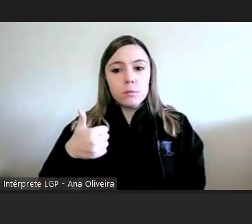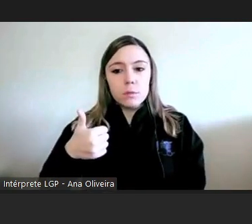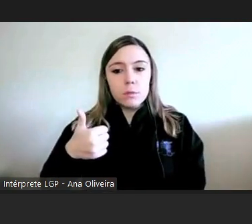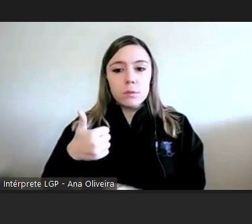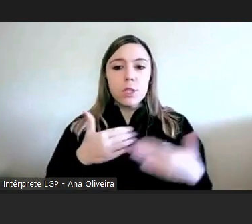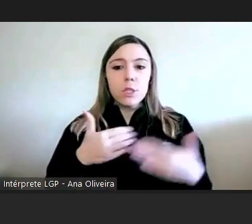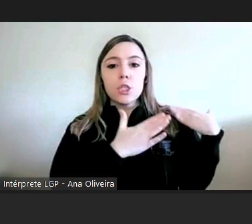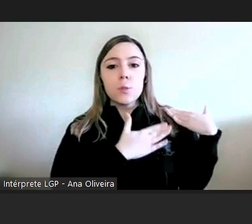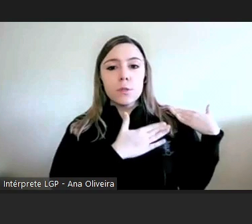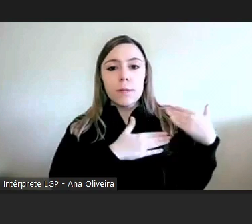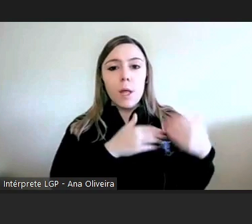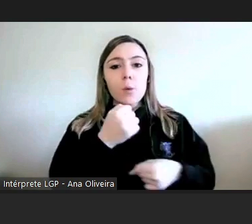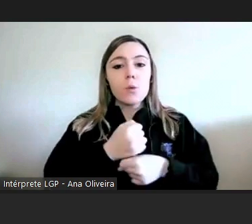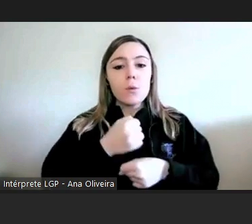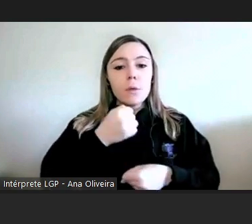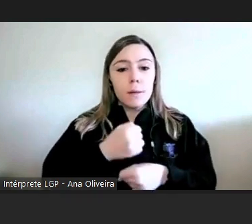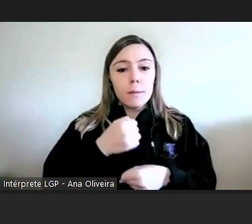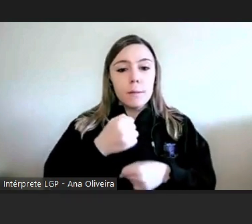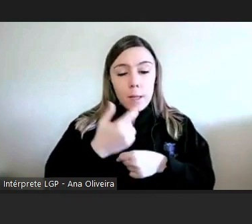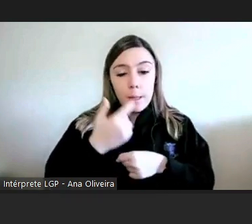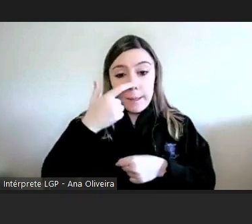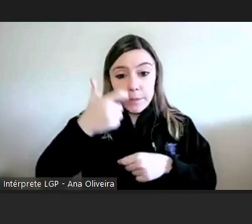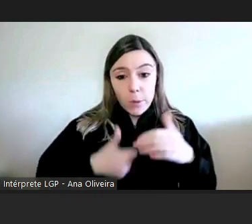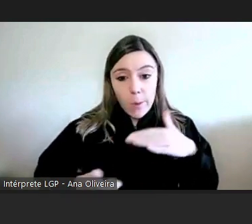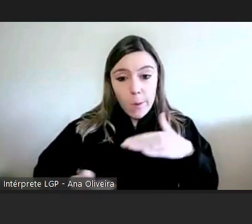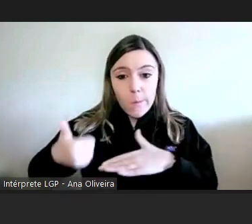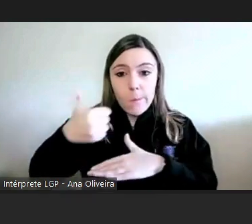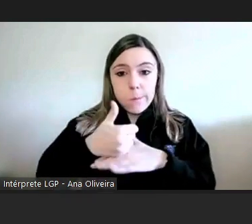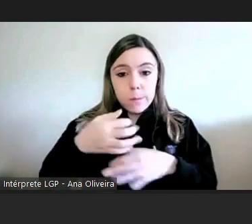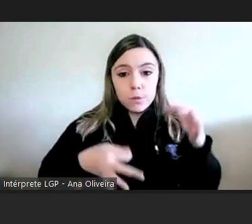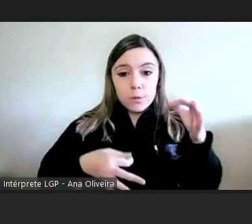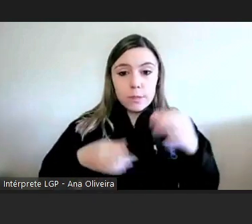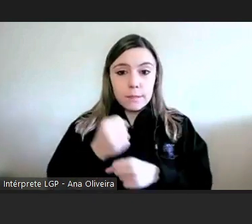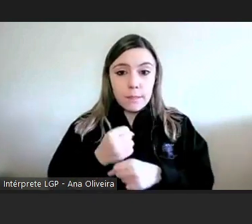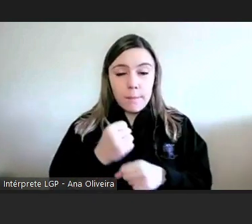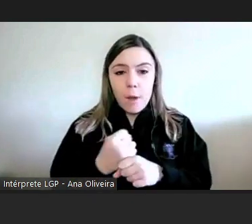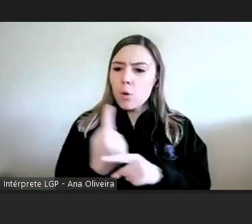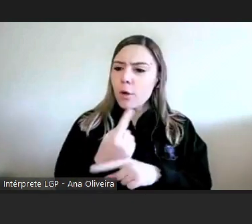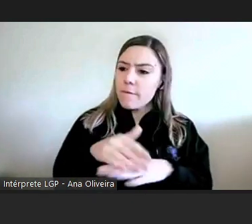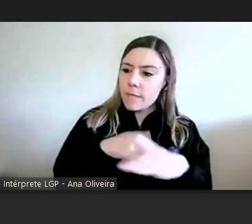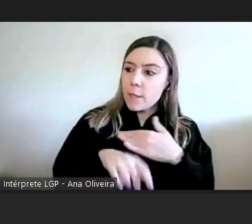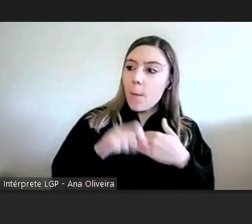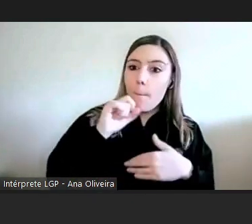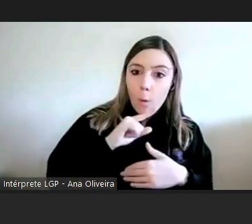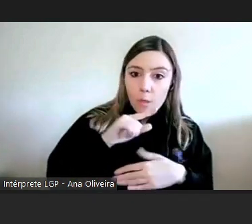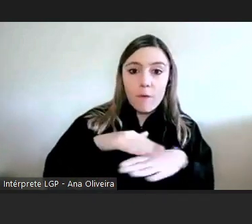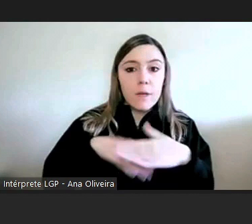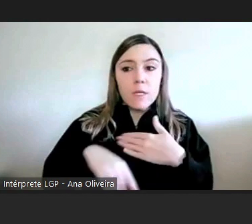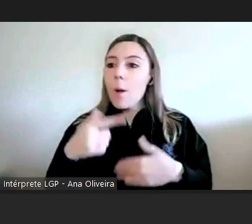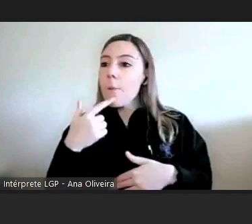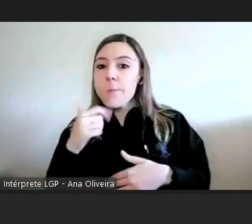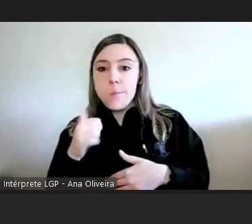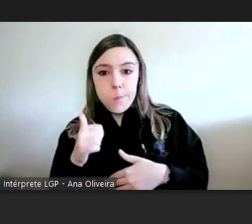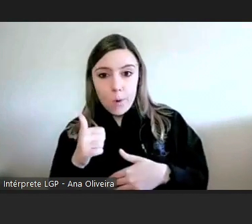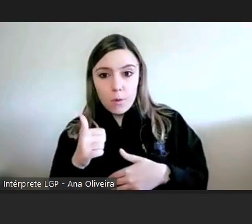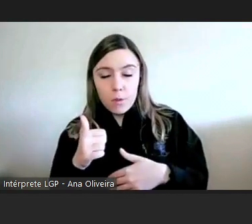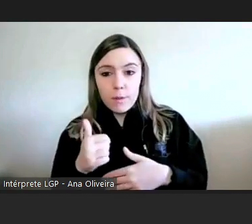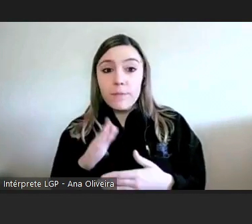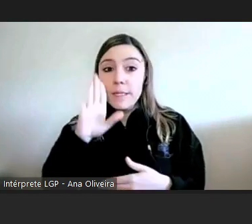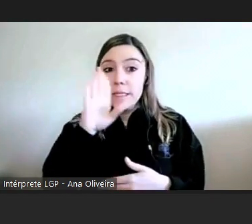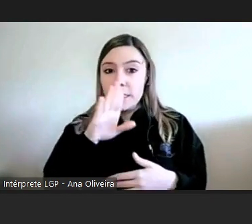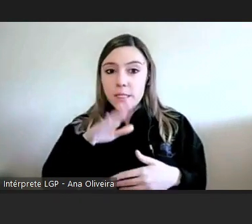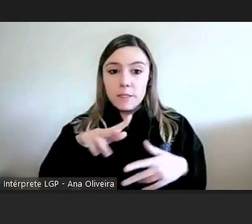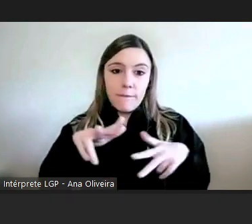do provedor e aquilo que o provedor pode fazer e deve fazer e aquilo que não pode fazer enfim se não conseguirmos